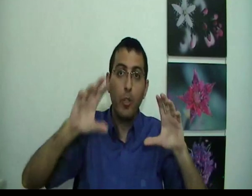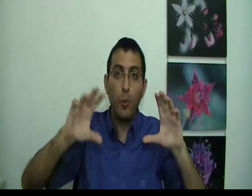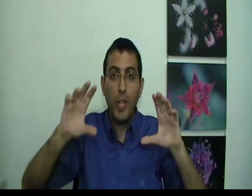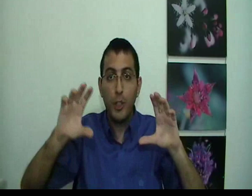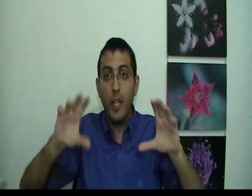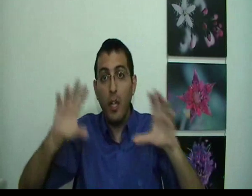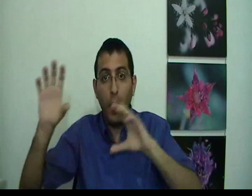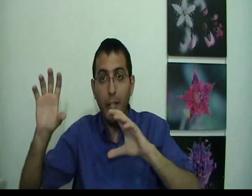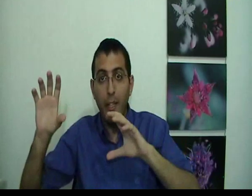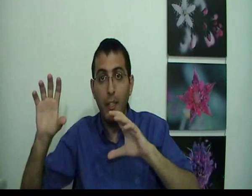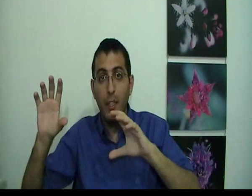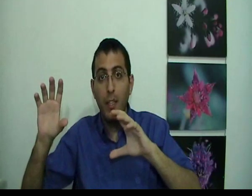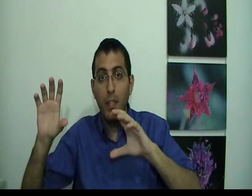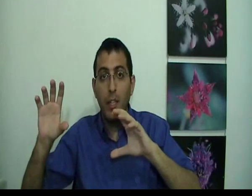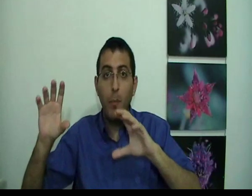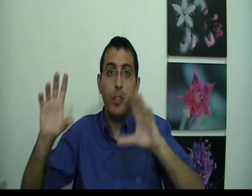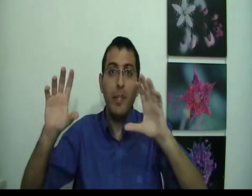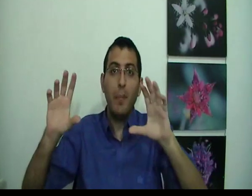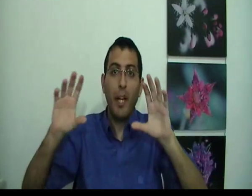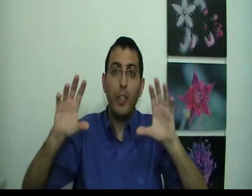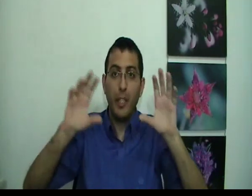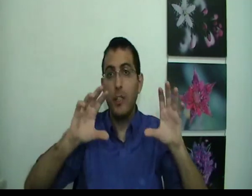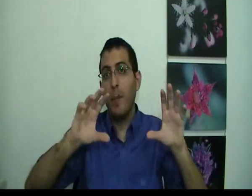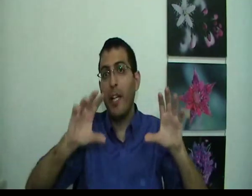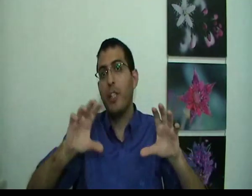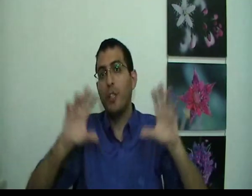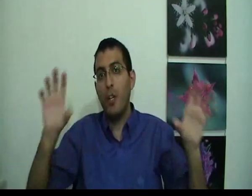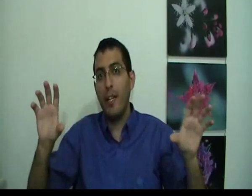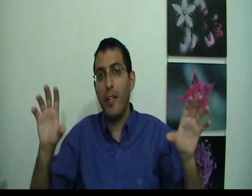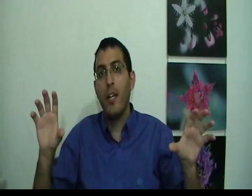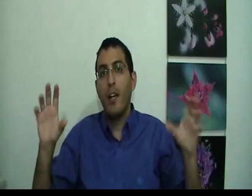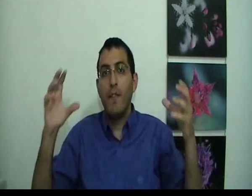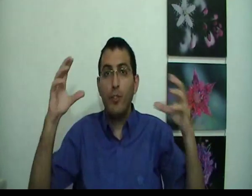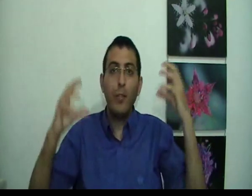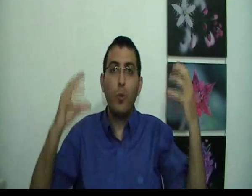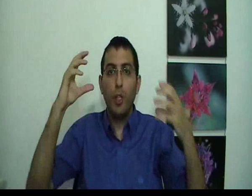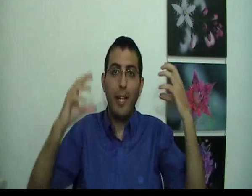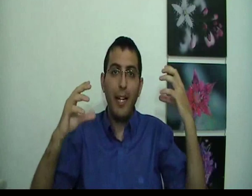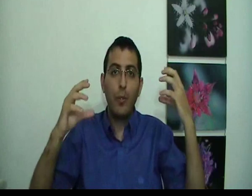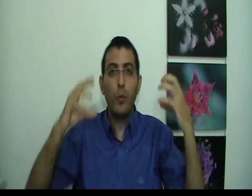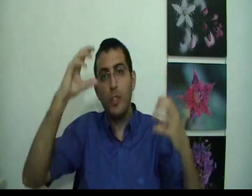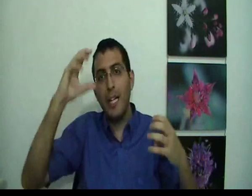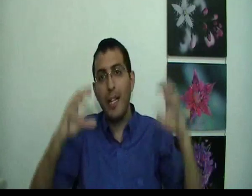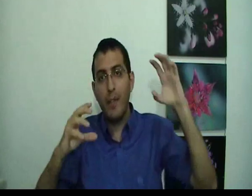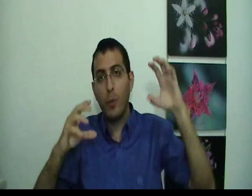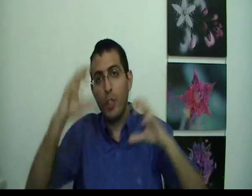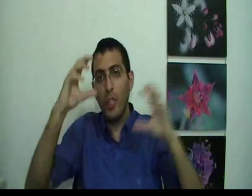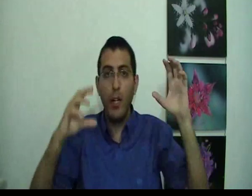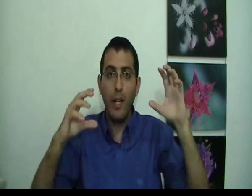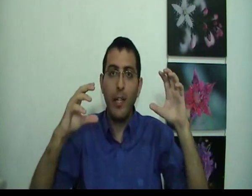תחושה של לא אני כמו שביננה מרגיש אני יש גם הרגשה שלא עני ושתי התחושות האלה התחושה של העני והתחושה של הלא עני